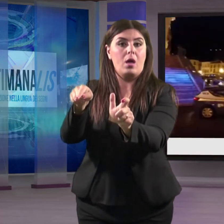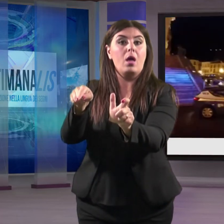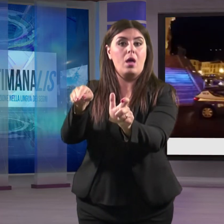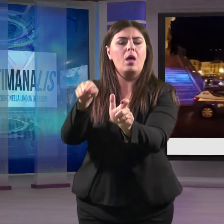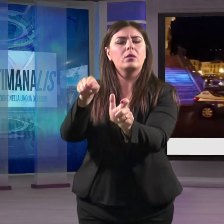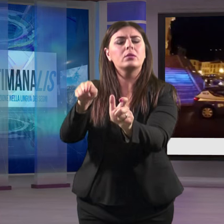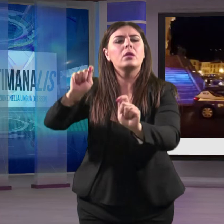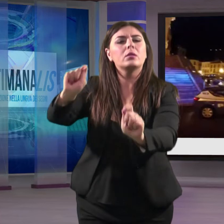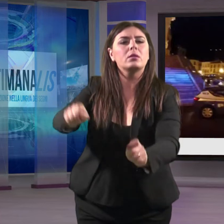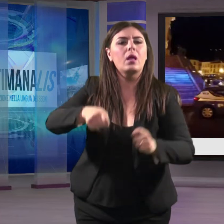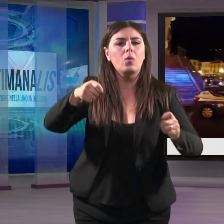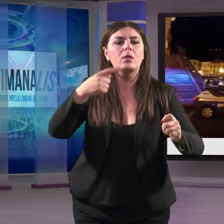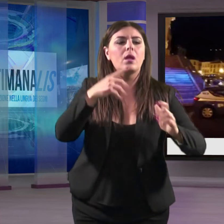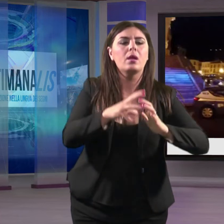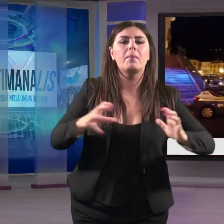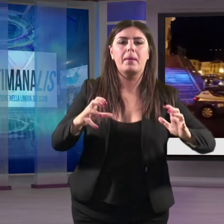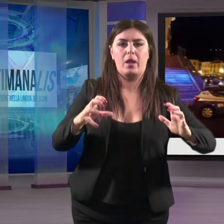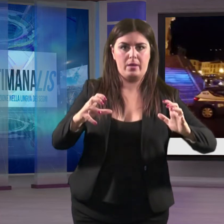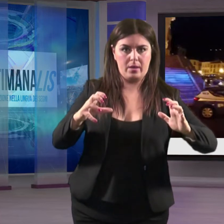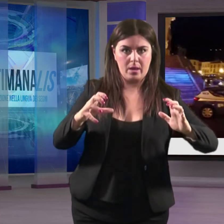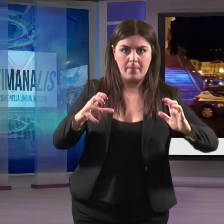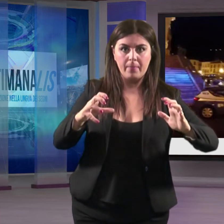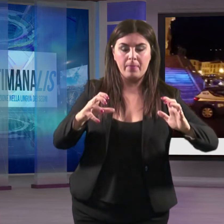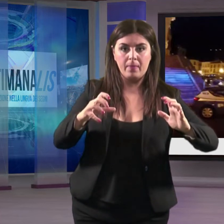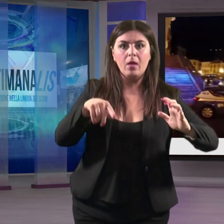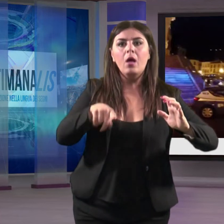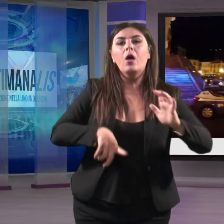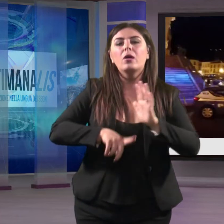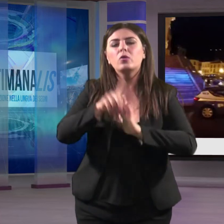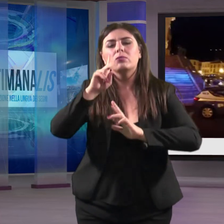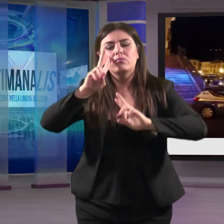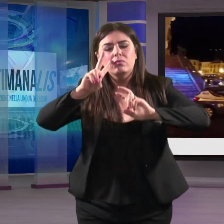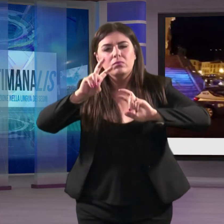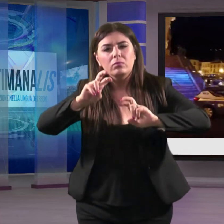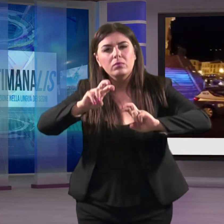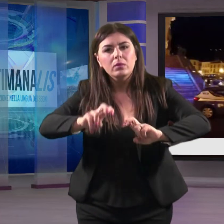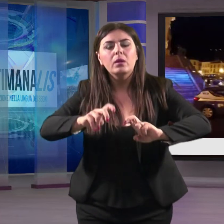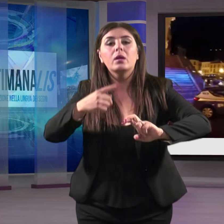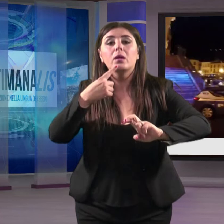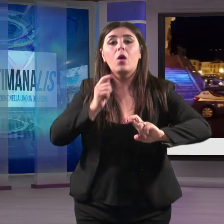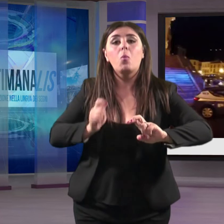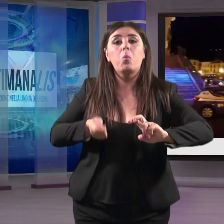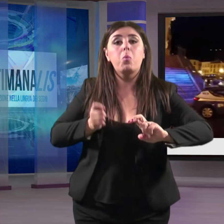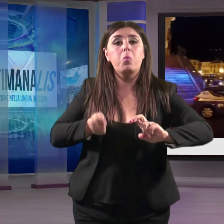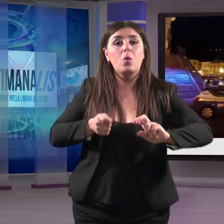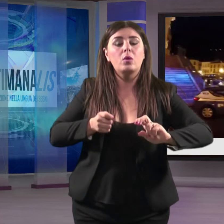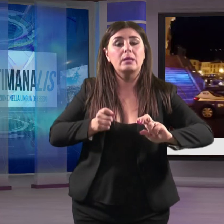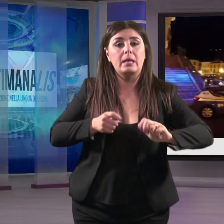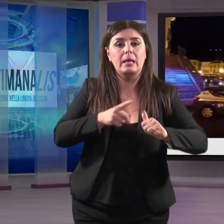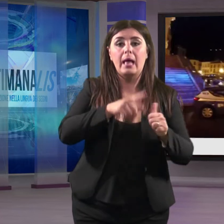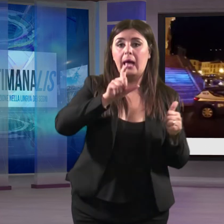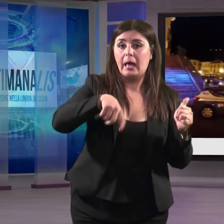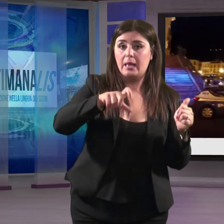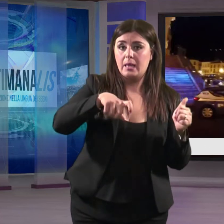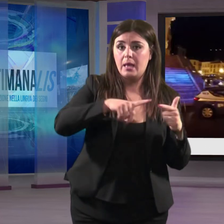sequestro preventivo di un'impresa. Questo il risultato dell'operazione condotta dalla Polizia di Stato di